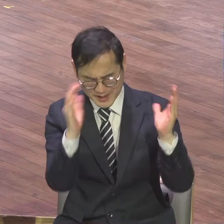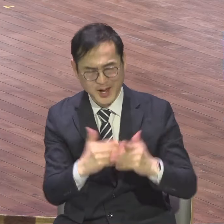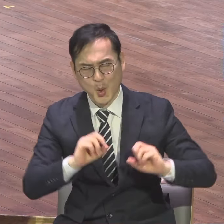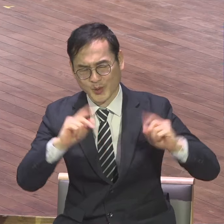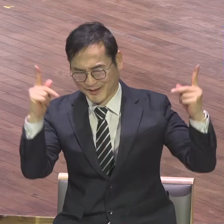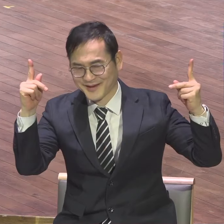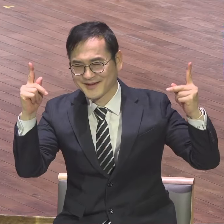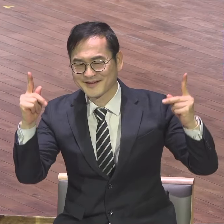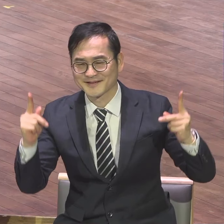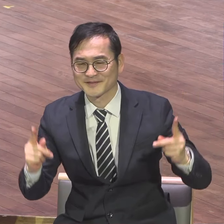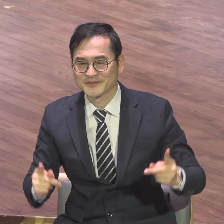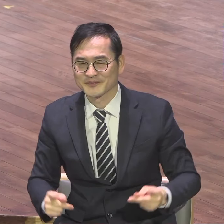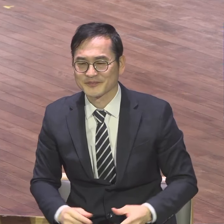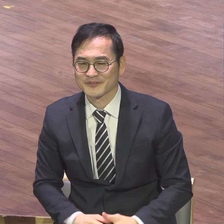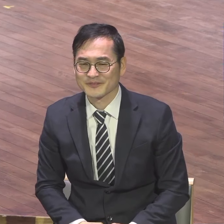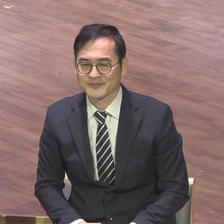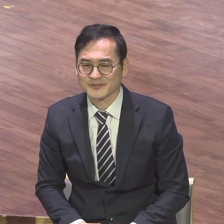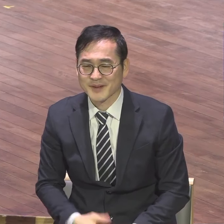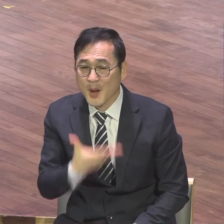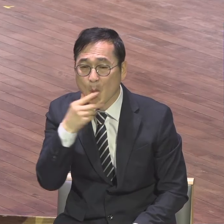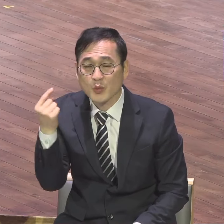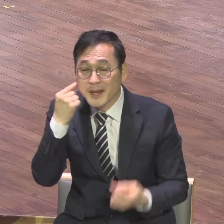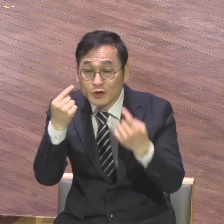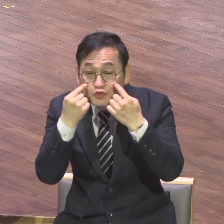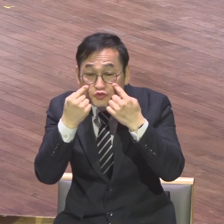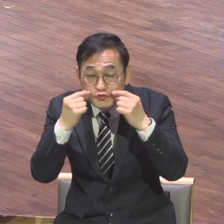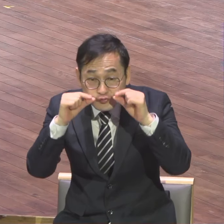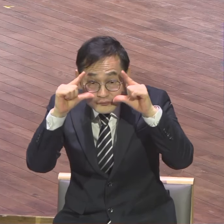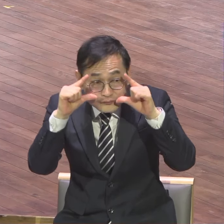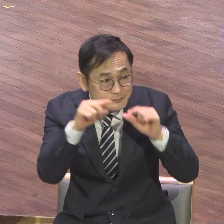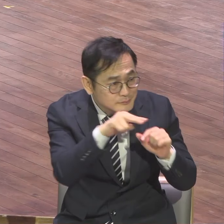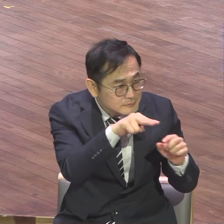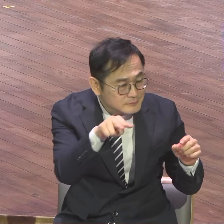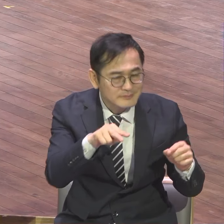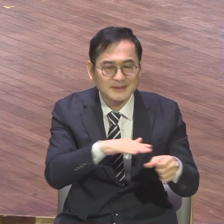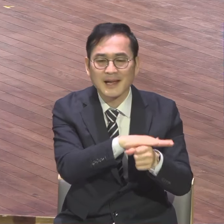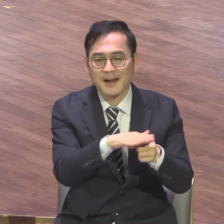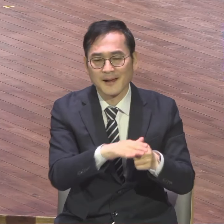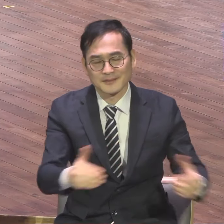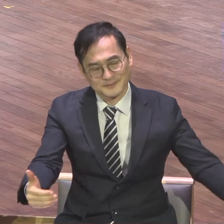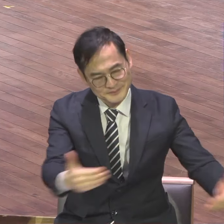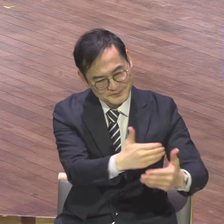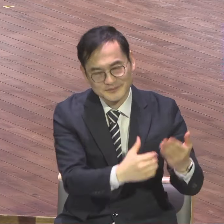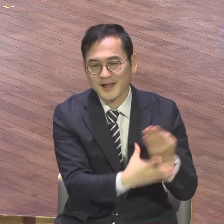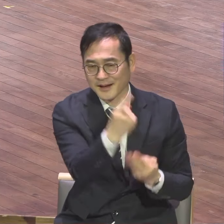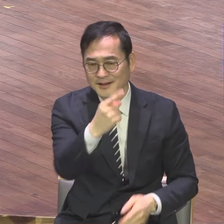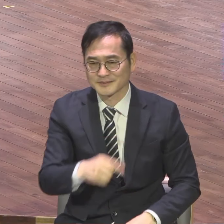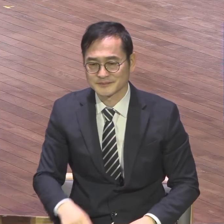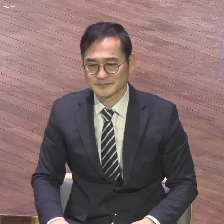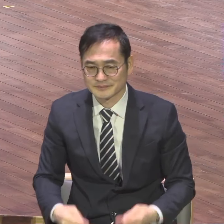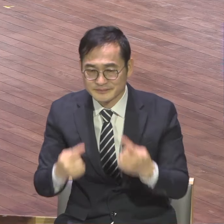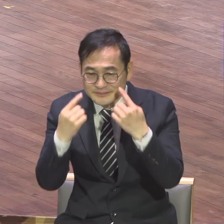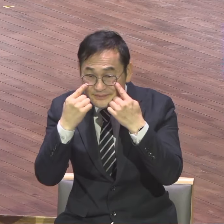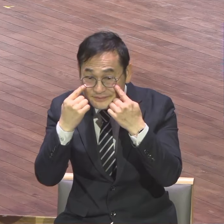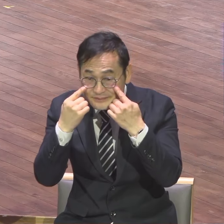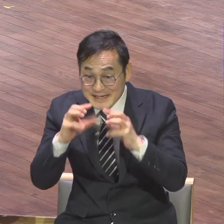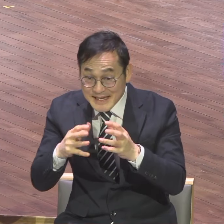바라보면요. 다 다 틀려. 다 틀려. 전부 가짜야. 전부 엉털이야. 전부 위선이야.